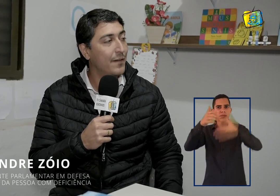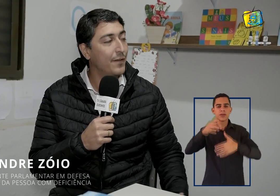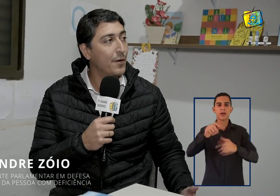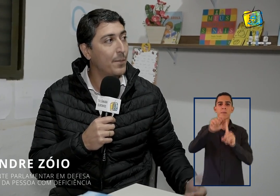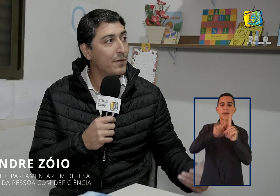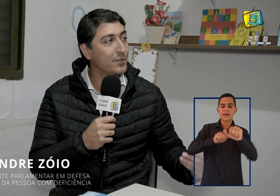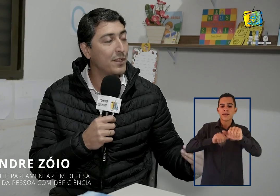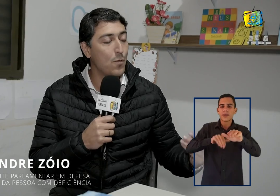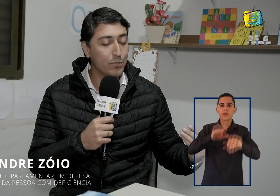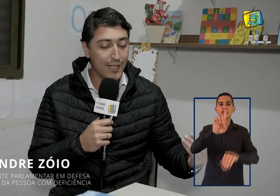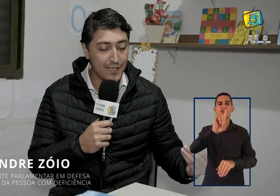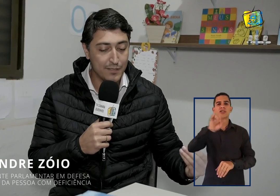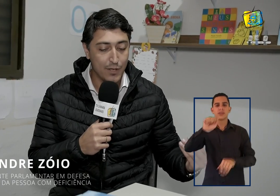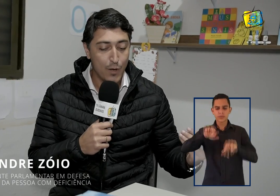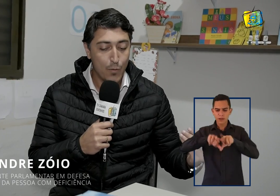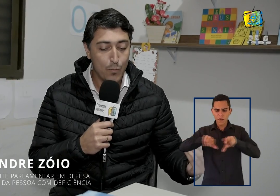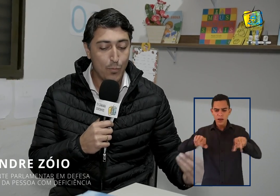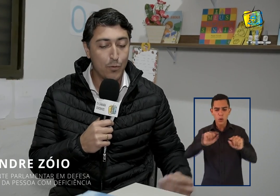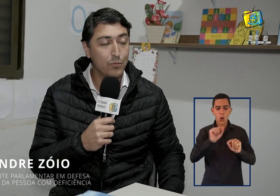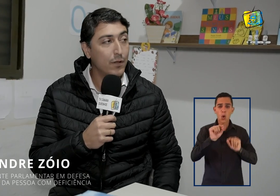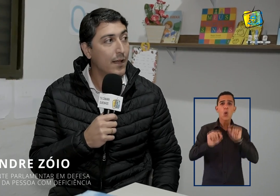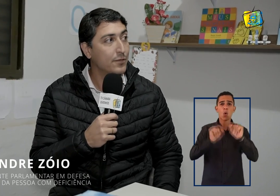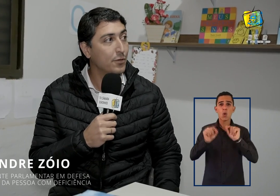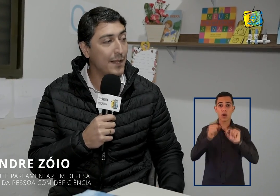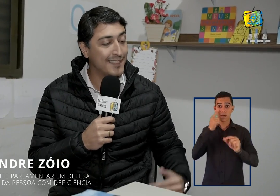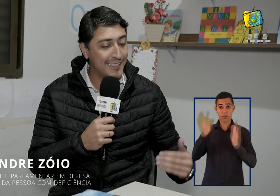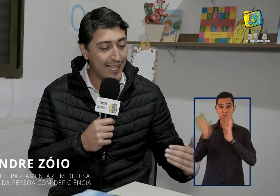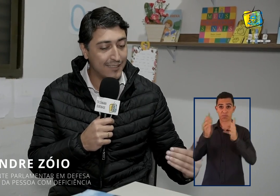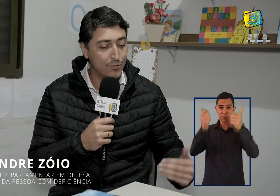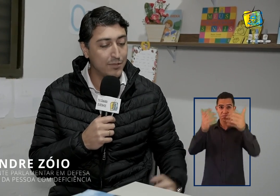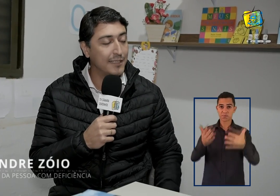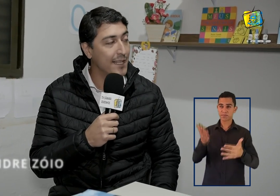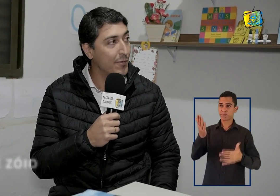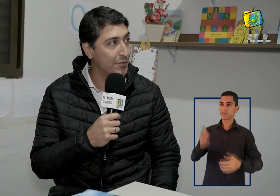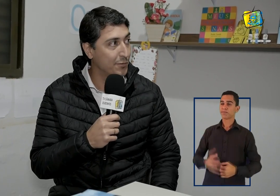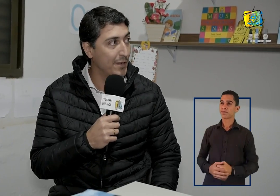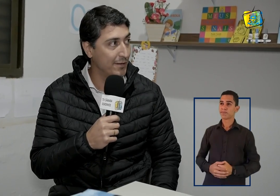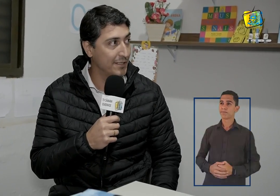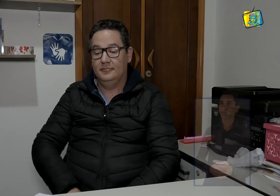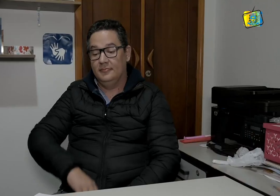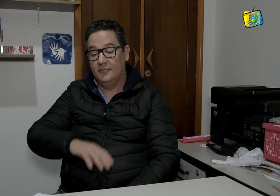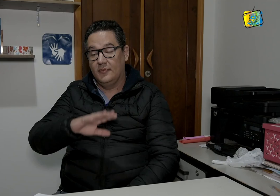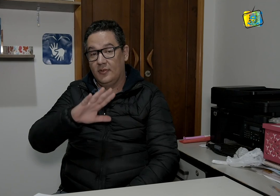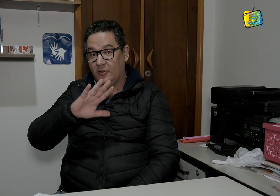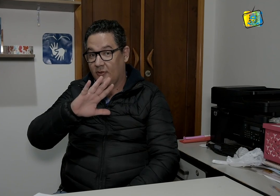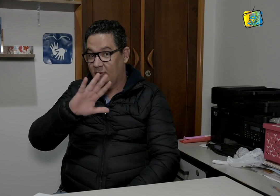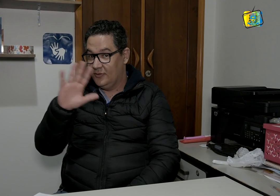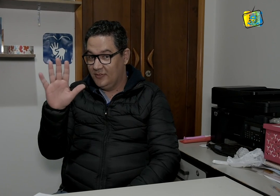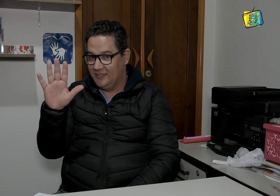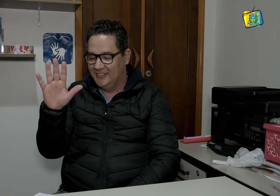Rafael, para que você contasse um pouco sobre as datas do Setembro Azul para nós. Olá,